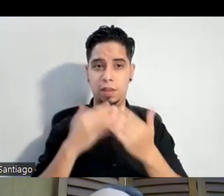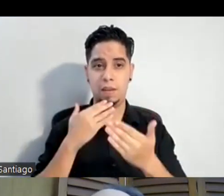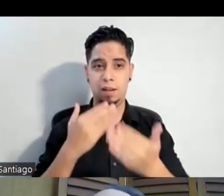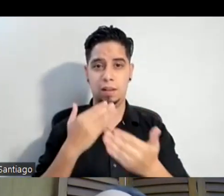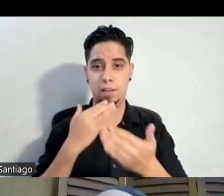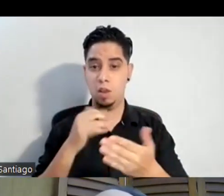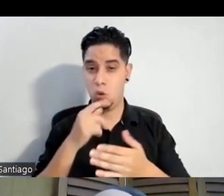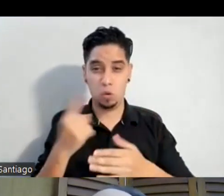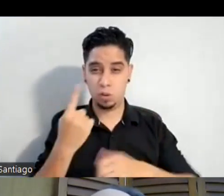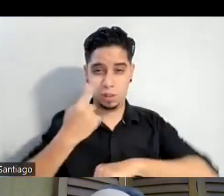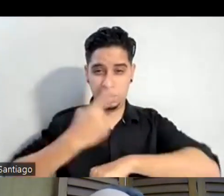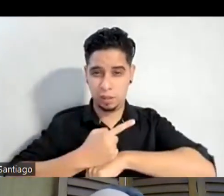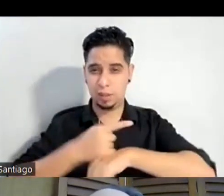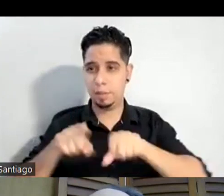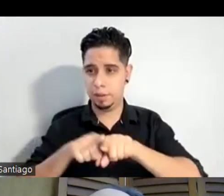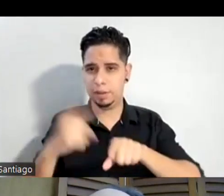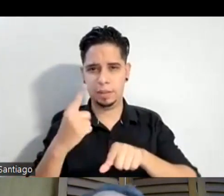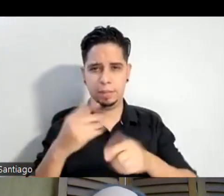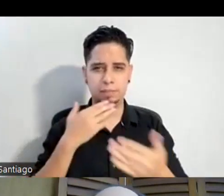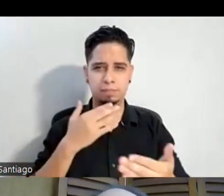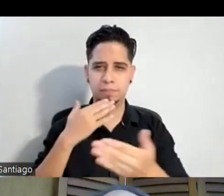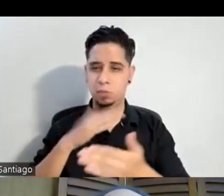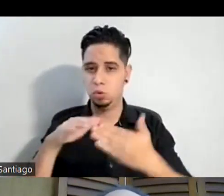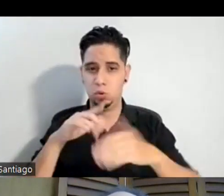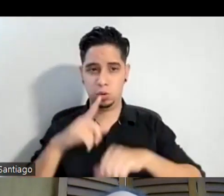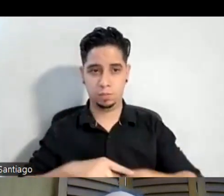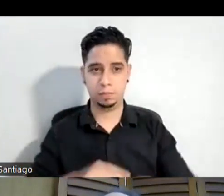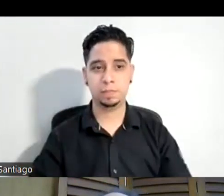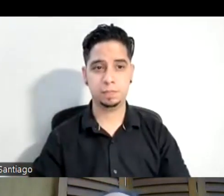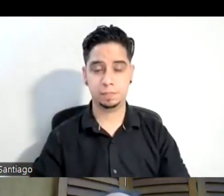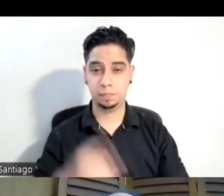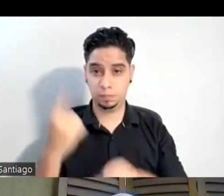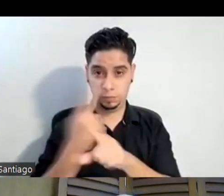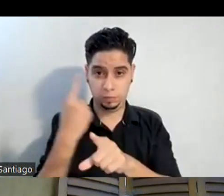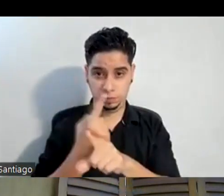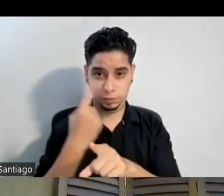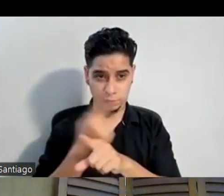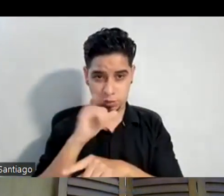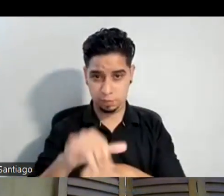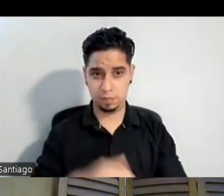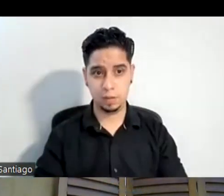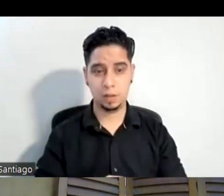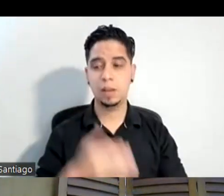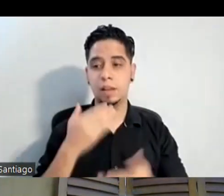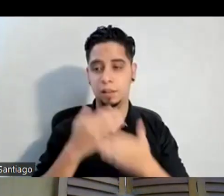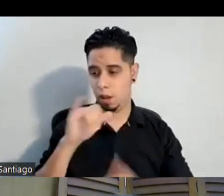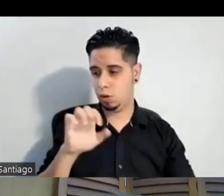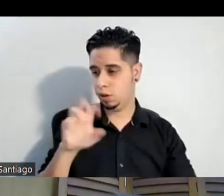día sea agradecido siempre eso mismo eso mismo gracias a José Luis Santiago que también